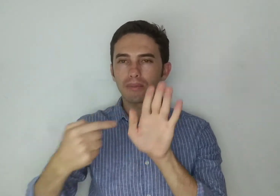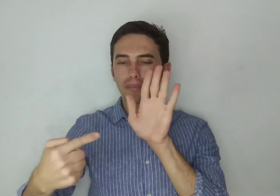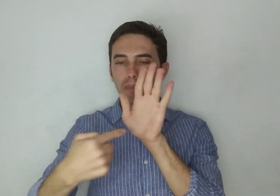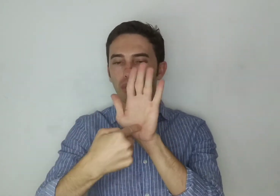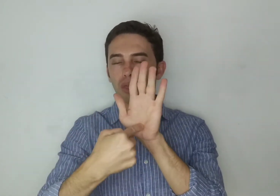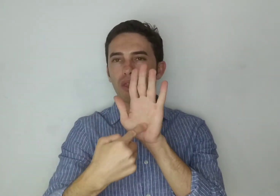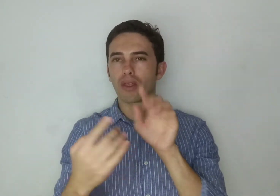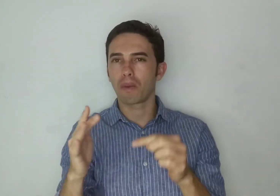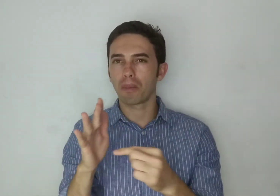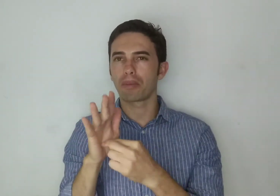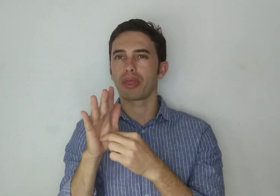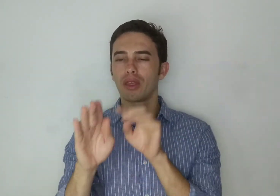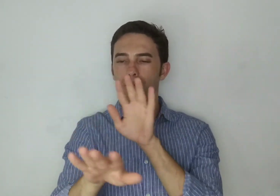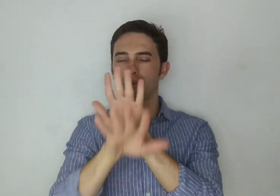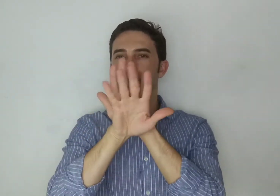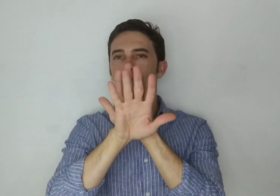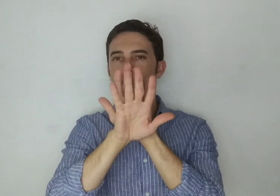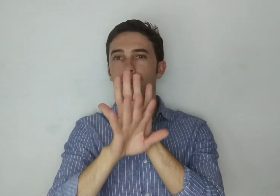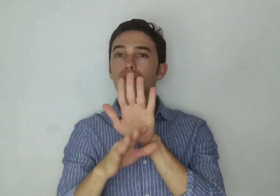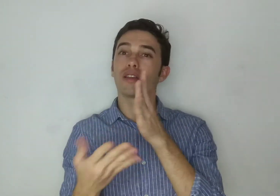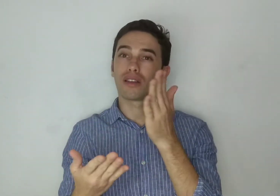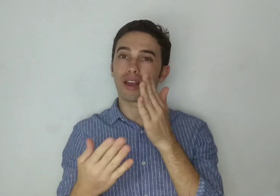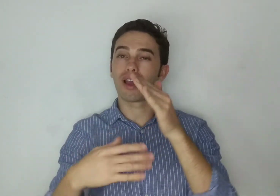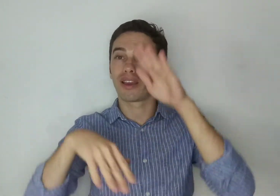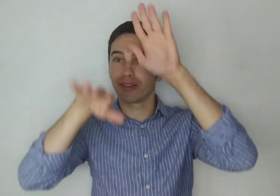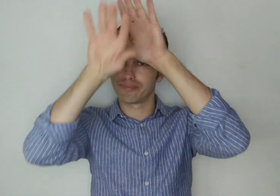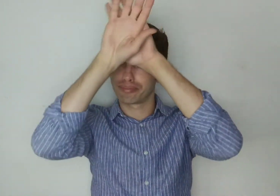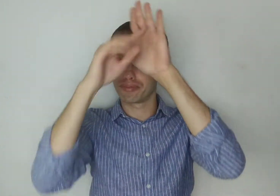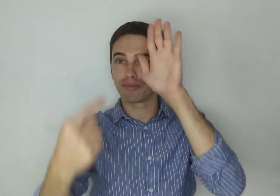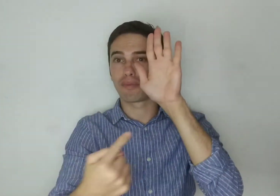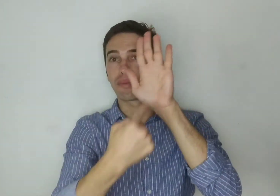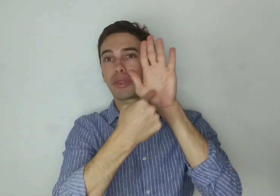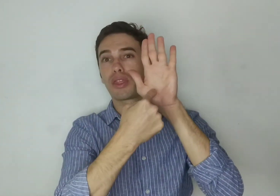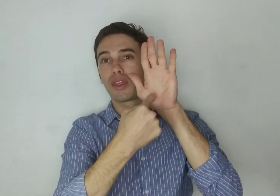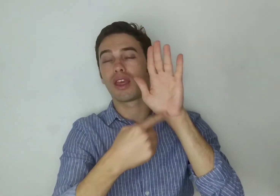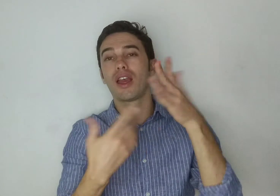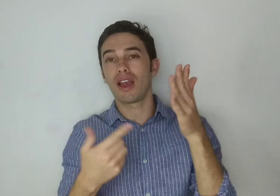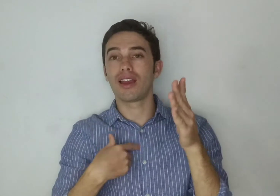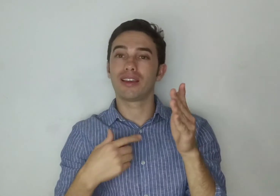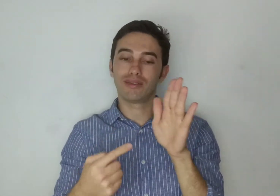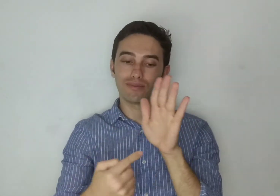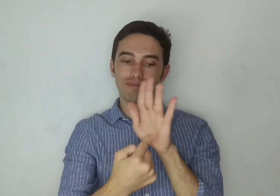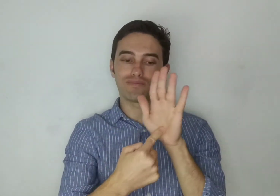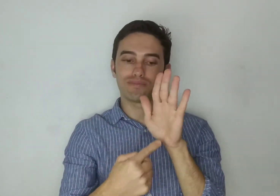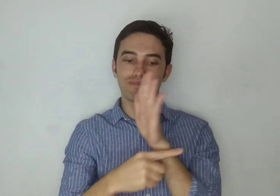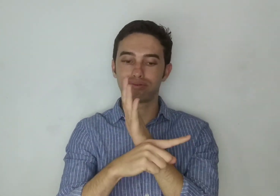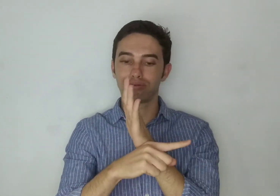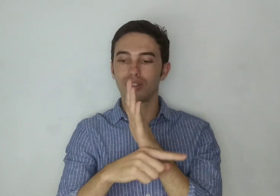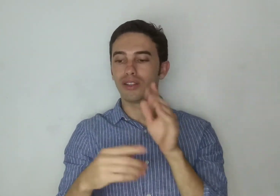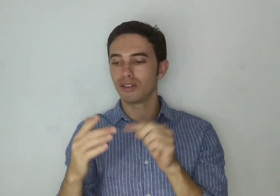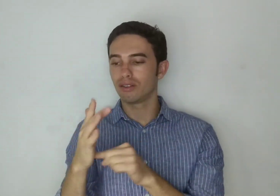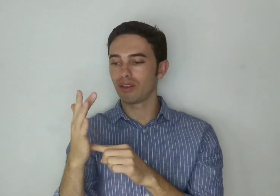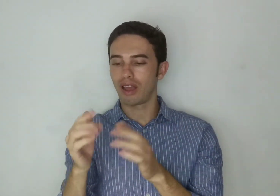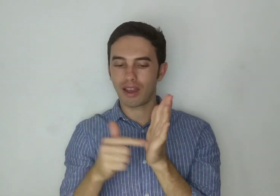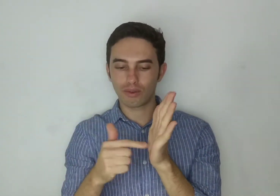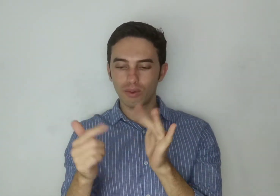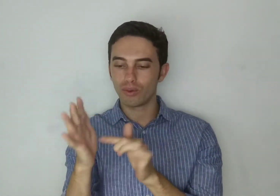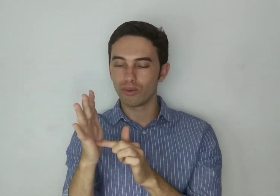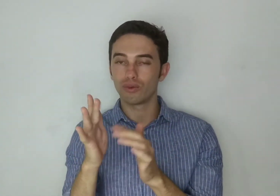ele morreu em uma estaca de tortura. Onde foram utilizados ali, então, pregos, e que muitos acreditam que foram feitos os furos